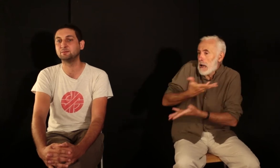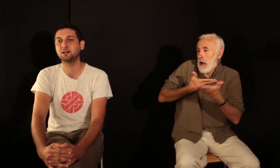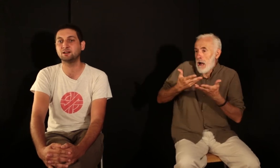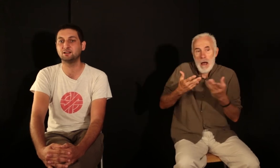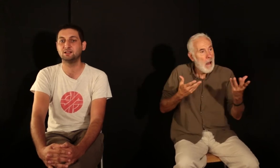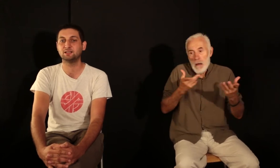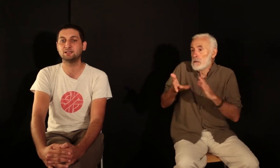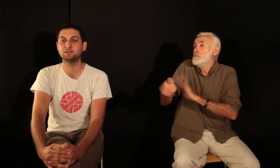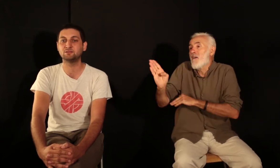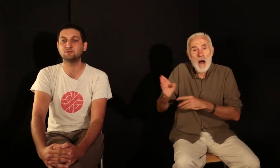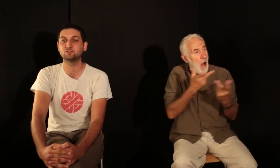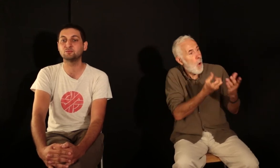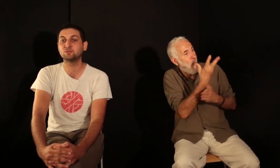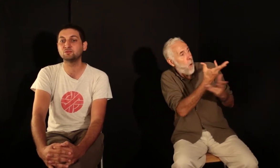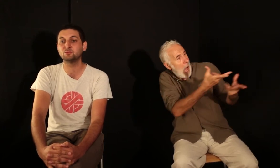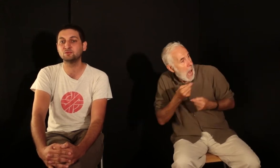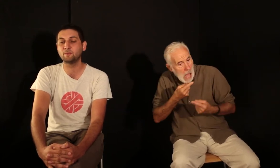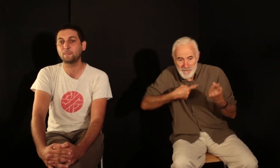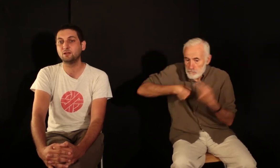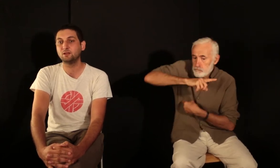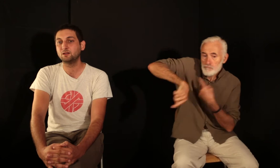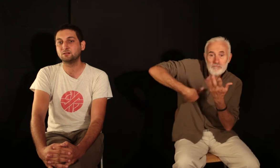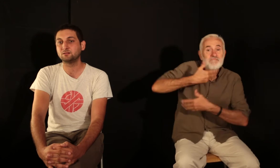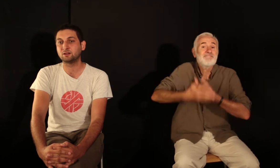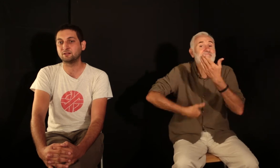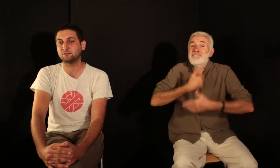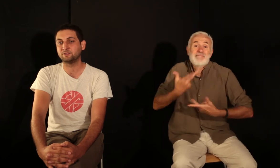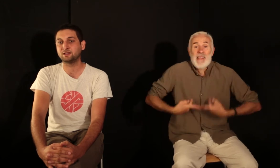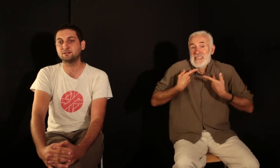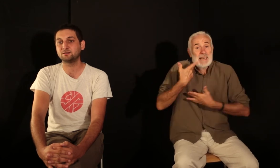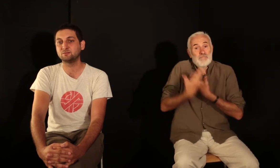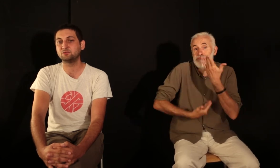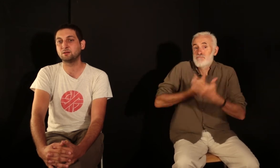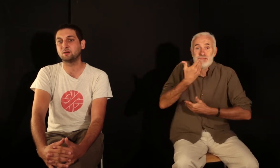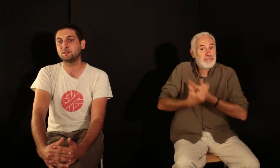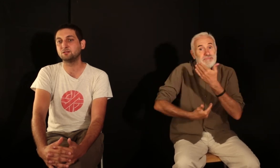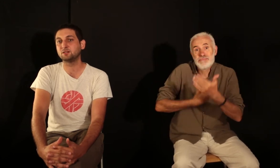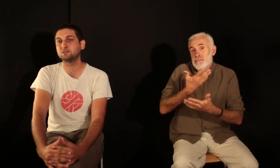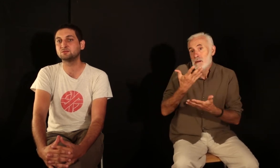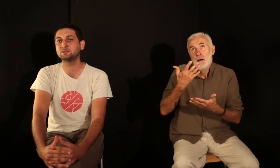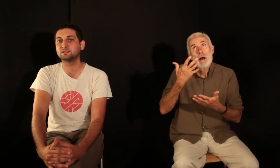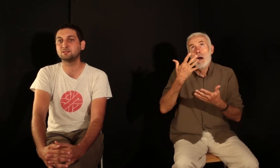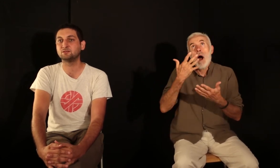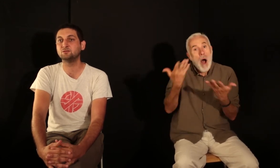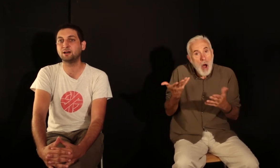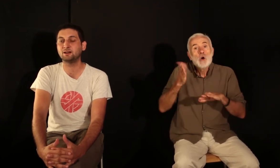départs. Et le changement de nom vient pour, à mon avis, deux raisons, c'est d'une part